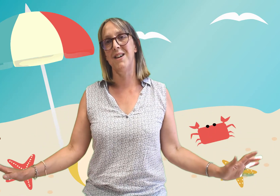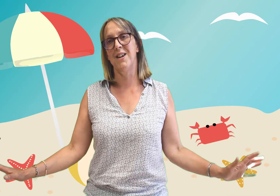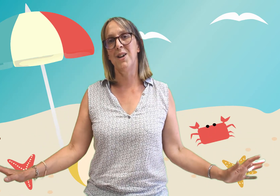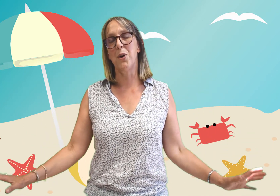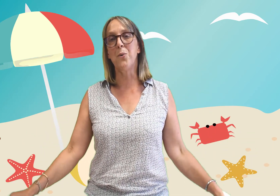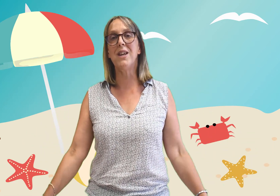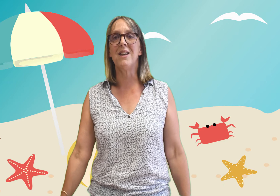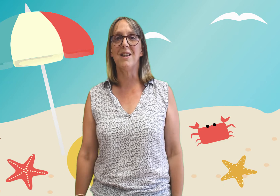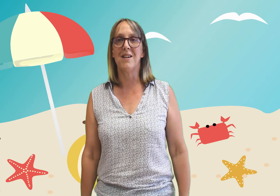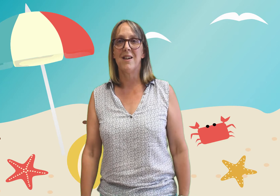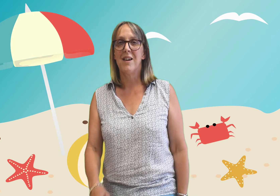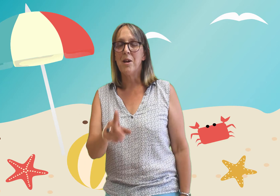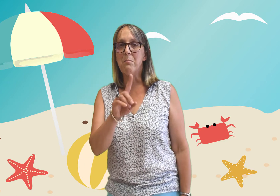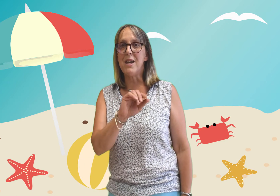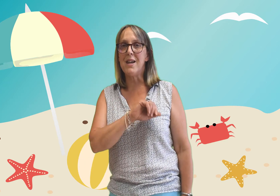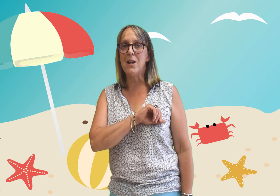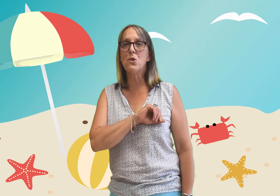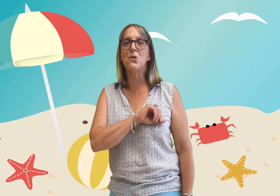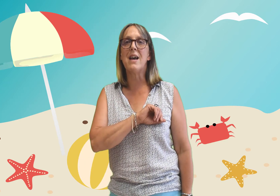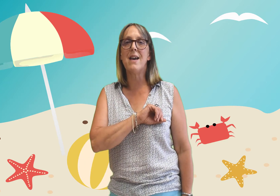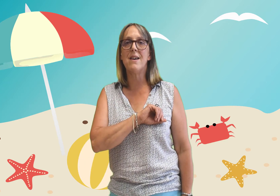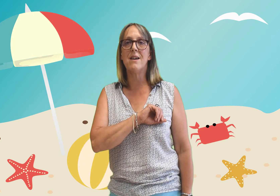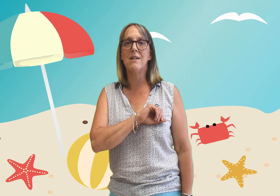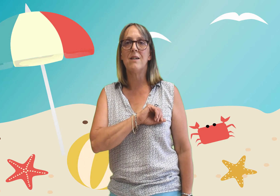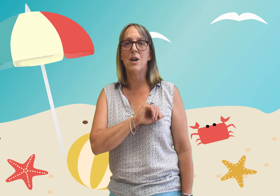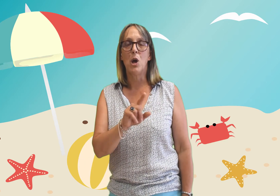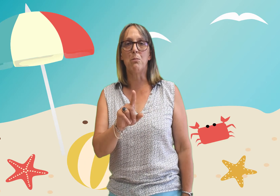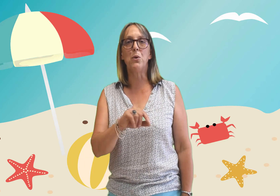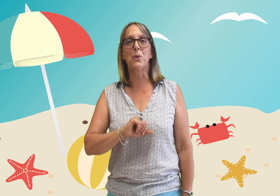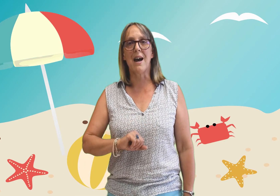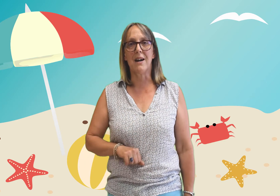oui mais le soleil prenons garde